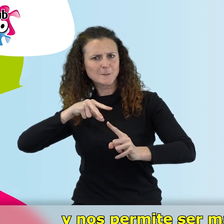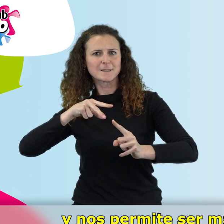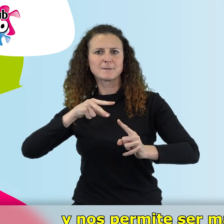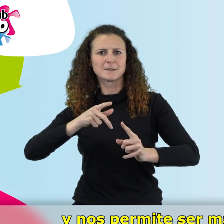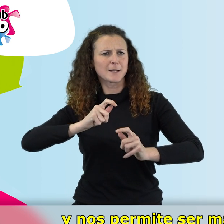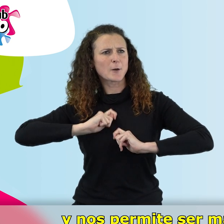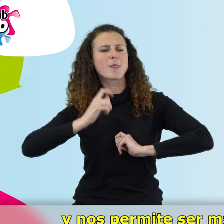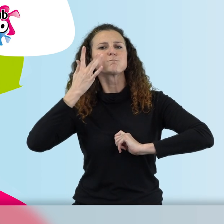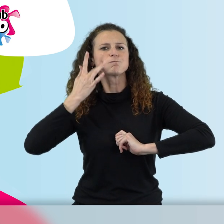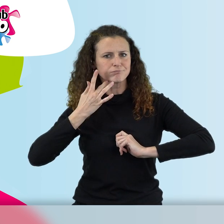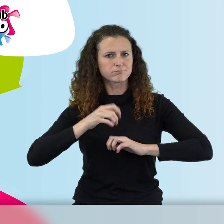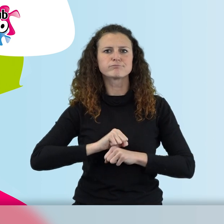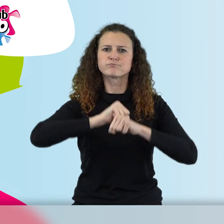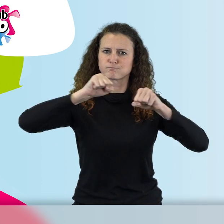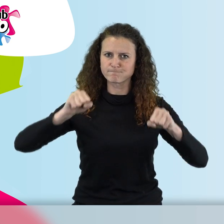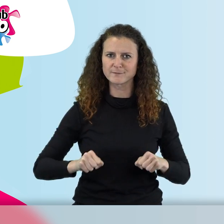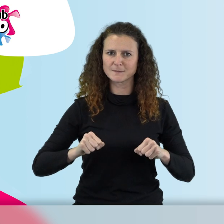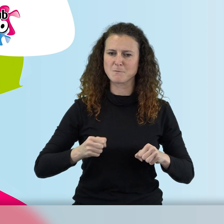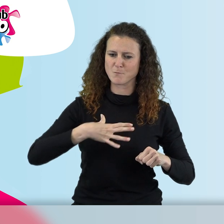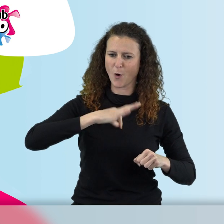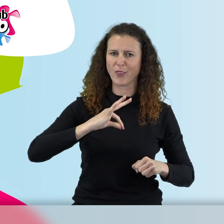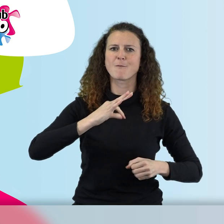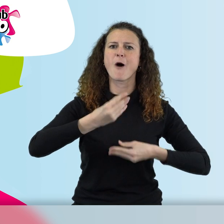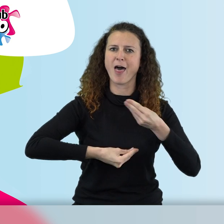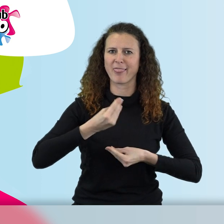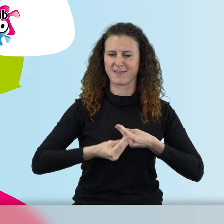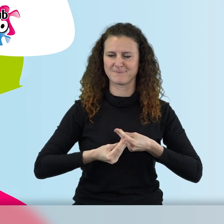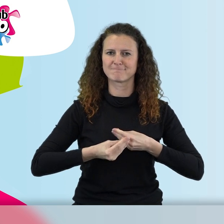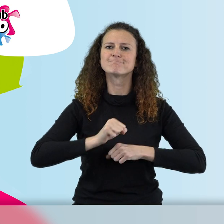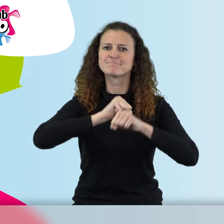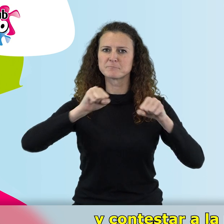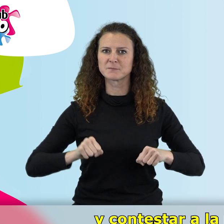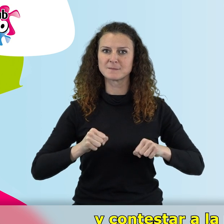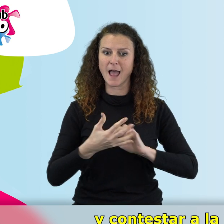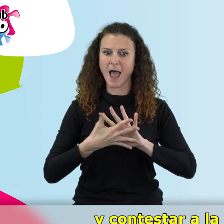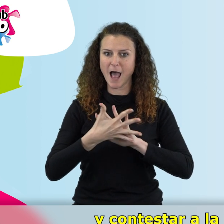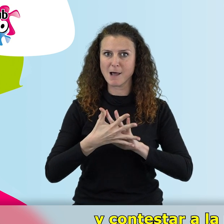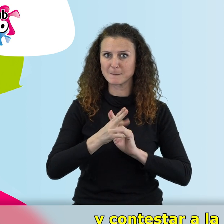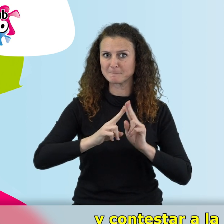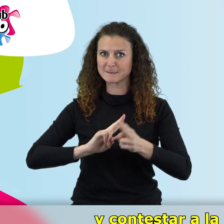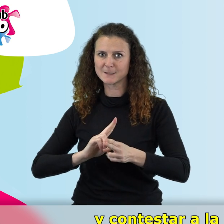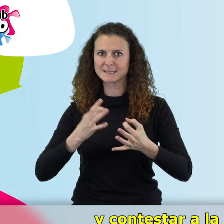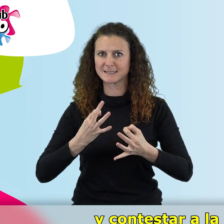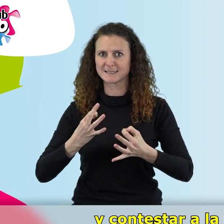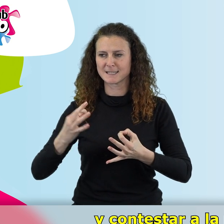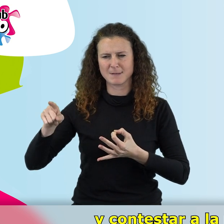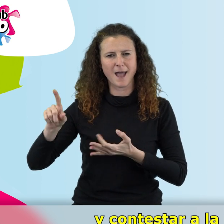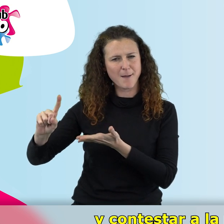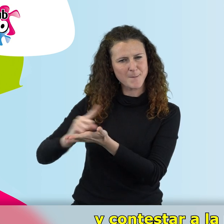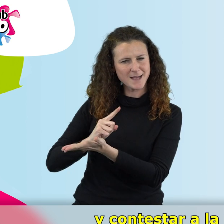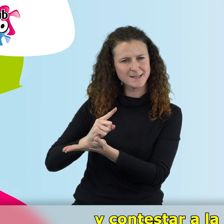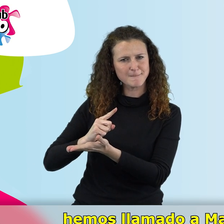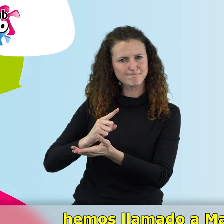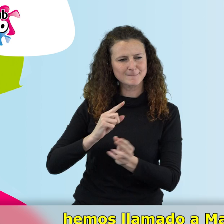auténticos y seguros de nuestras potencialidades. Para hablarnos de esto y contestar a la pregunta que nos ha hecho